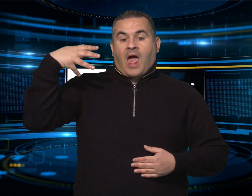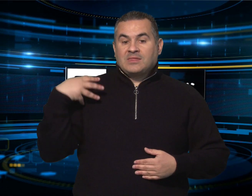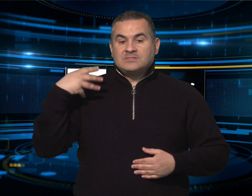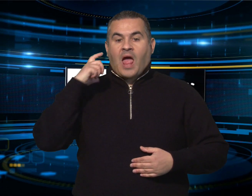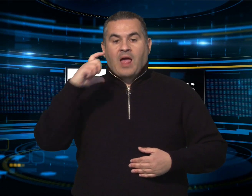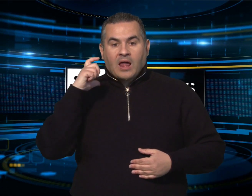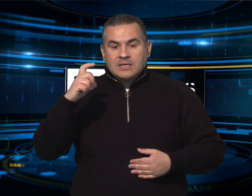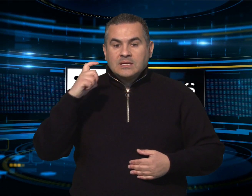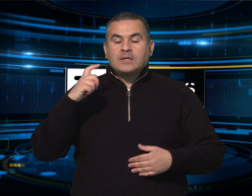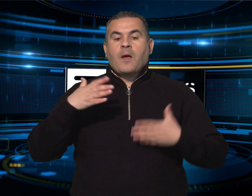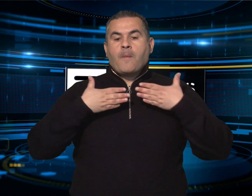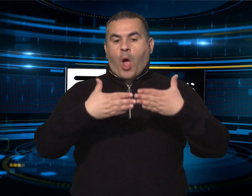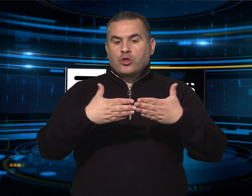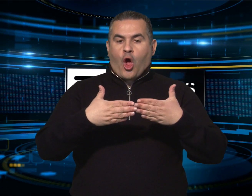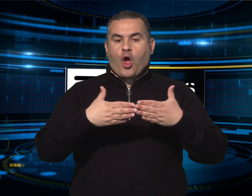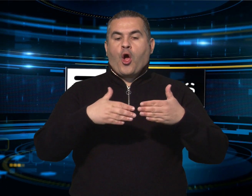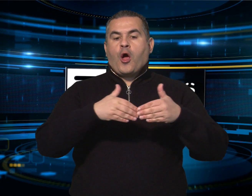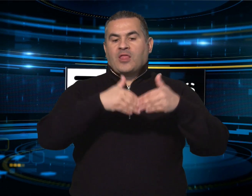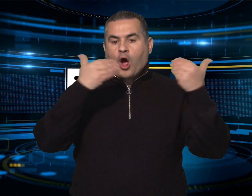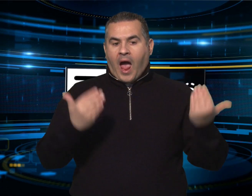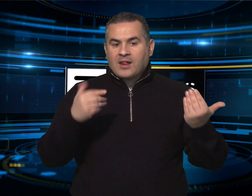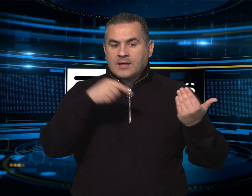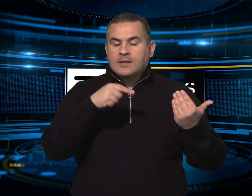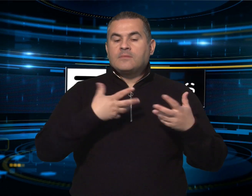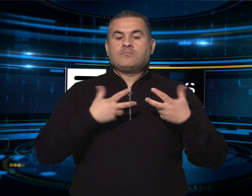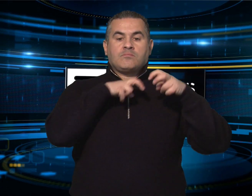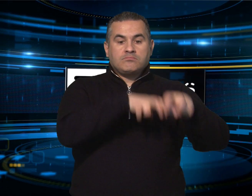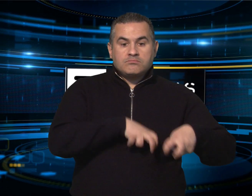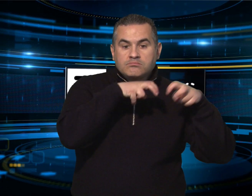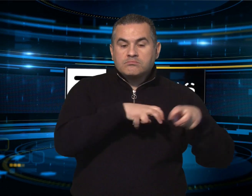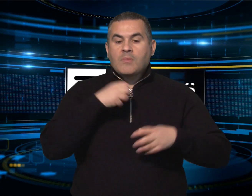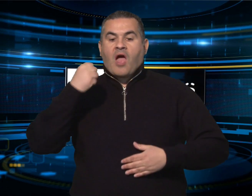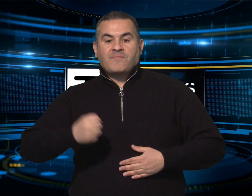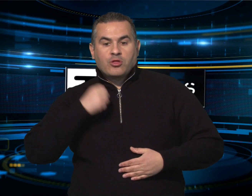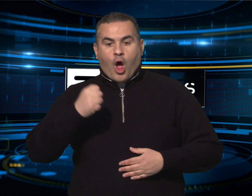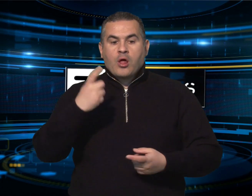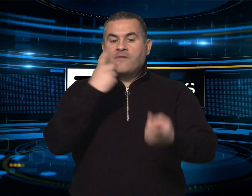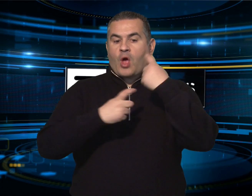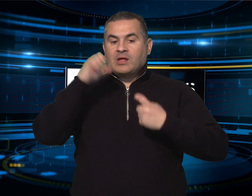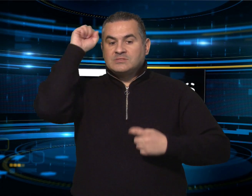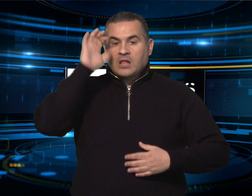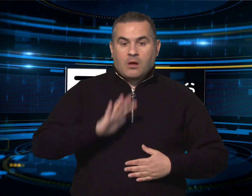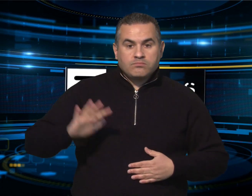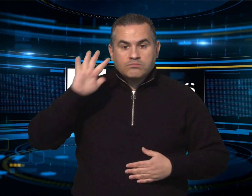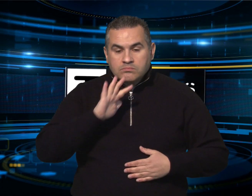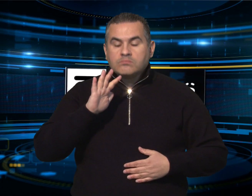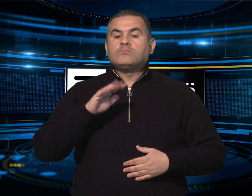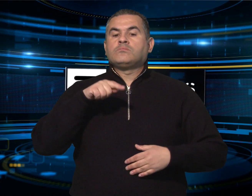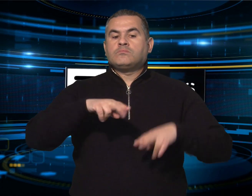Non ha alcuna intenzione di mollare gli agricoltori e gli allevatori provenienti da tutta la Sardegna. che da martedì scorso sono riuniti in un sit-in nel molo